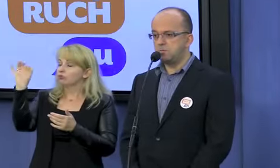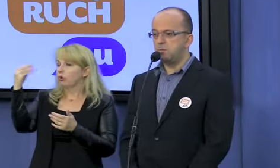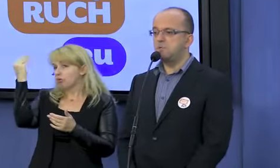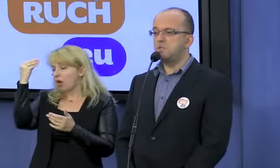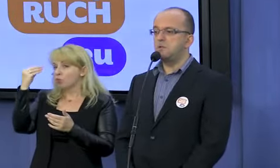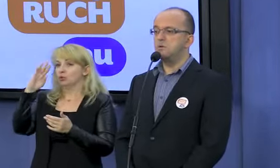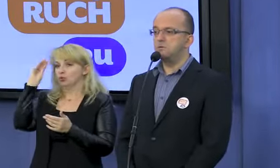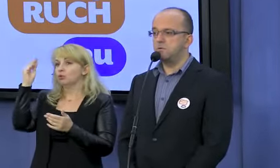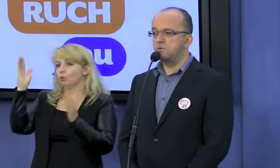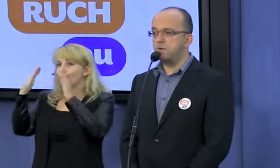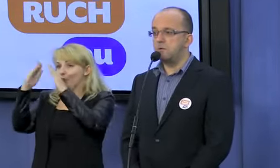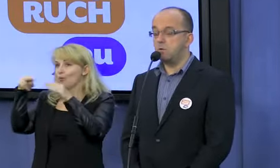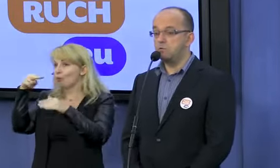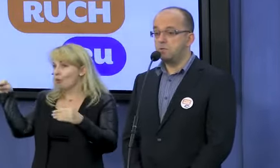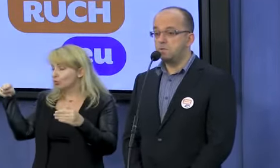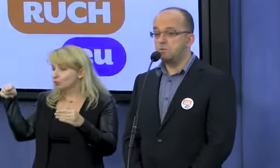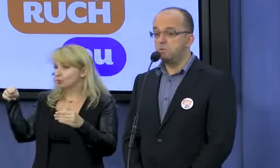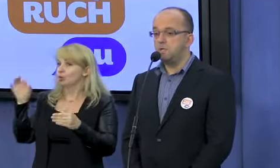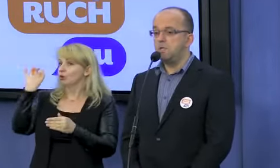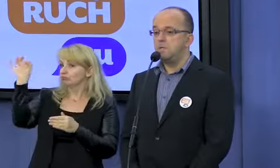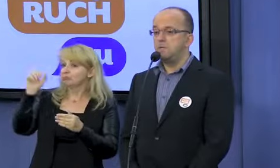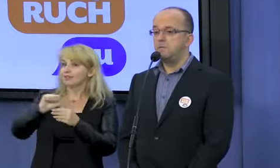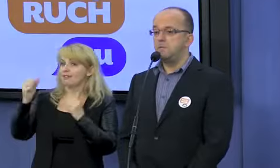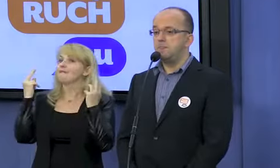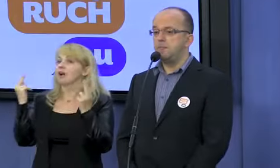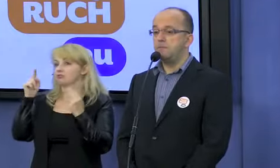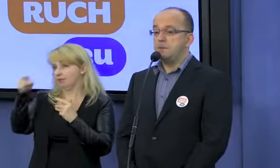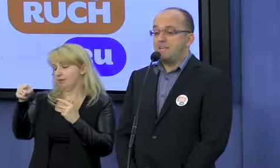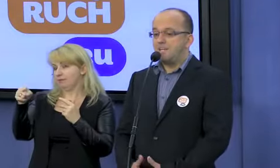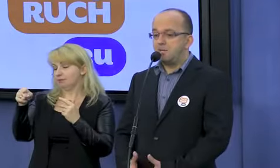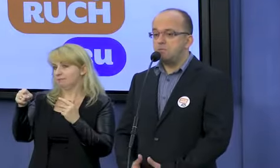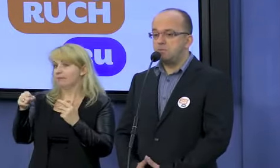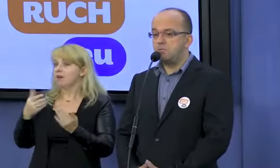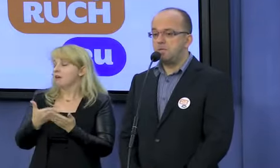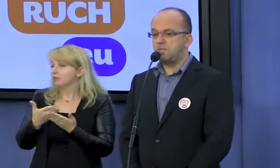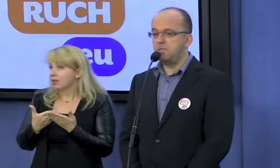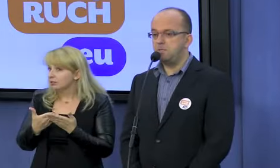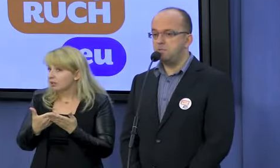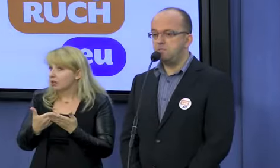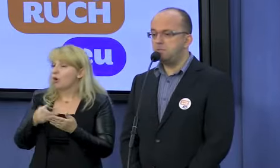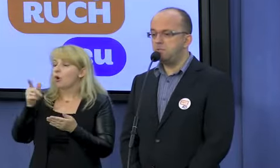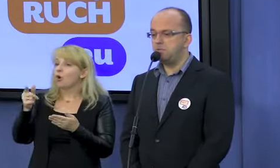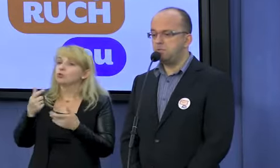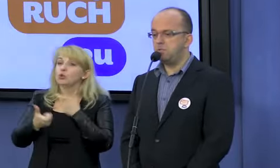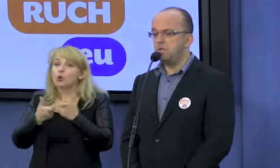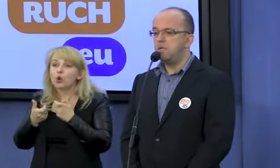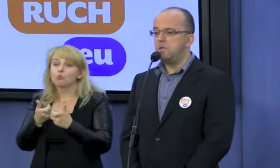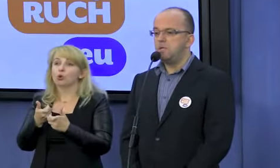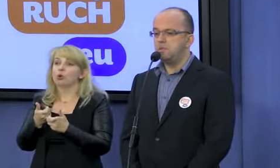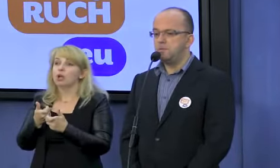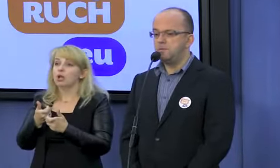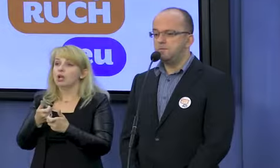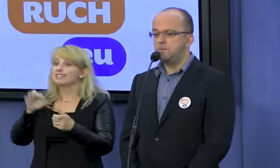następnie przy pomocy tegoż autorytetu wkradają się w łaski niewinnych dzieci.